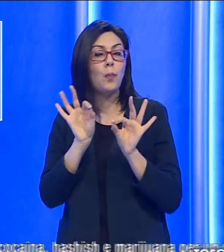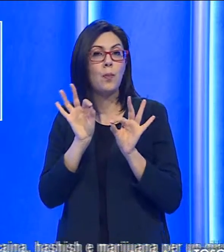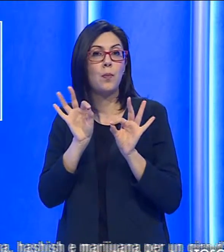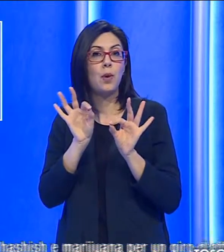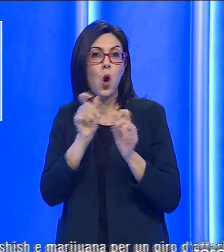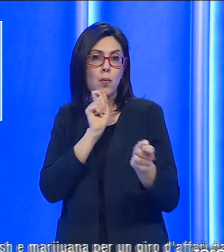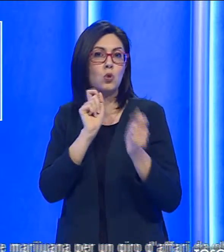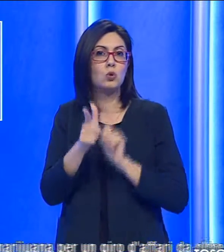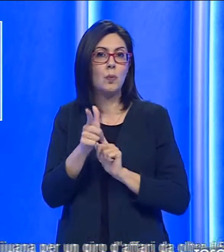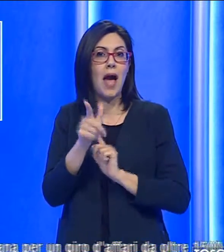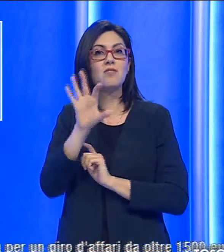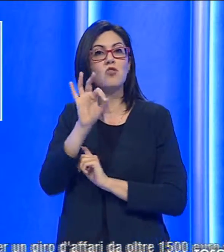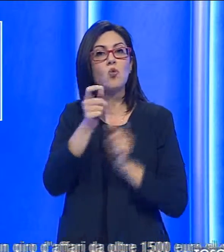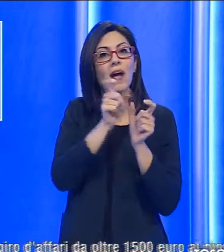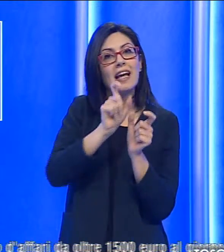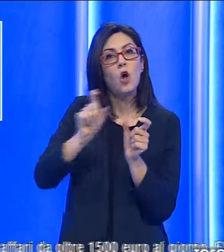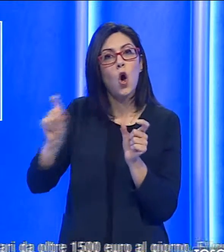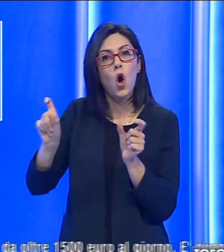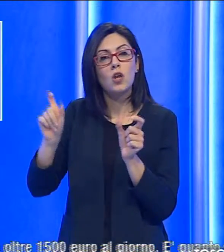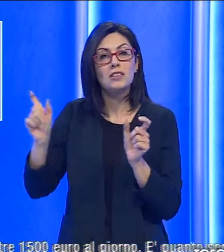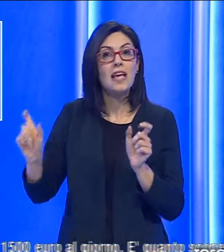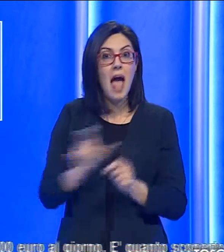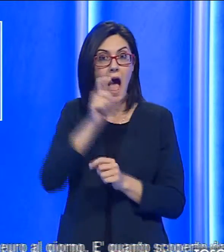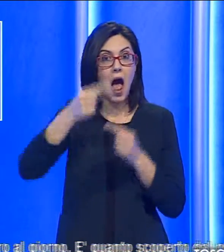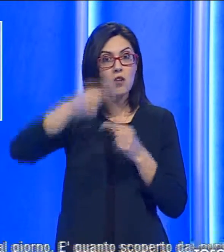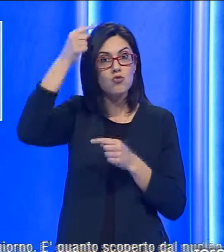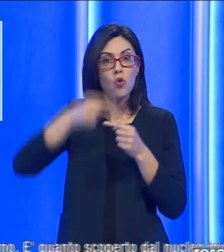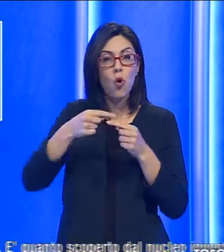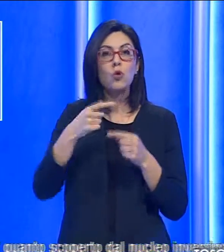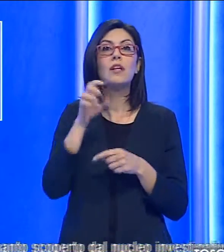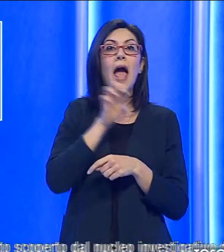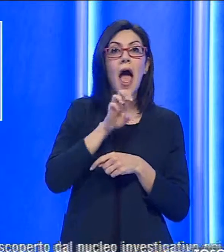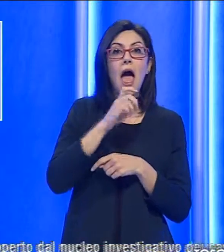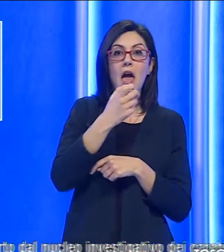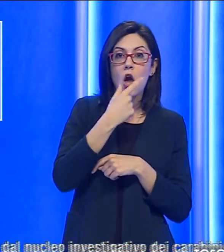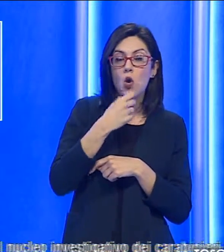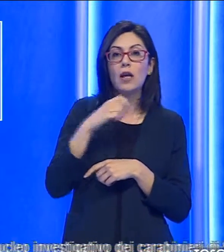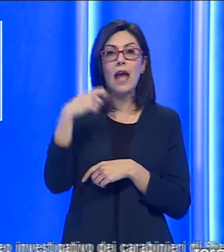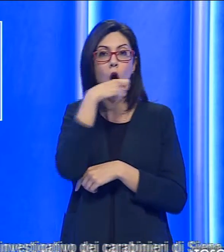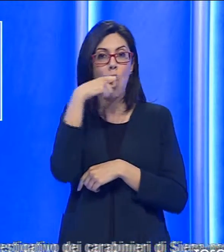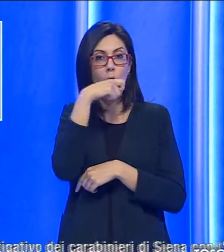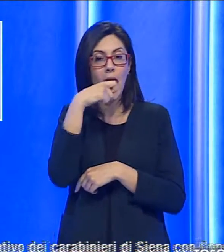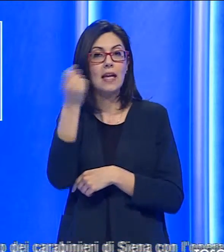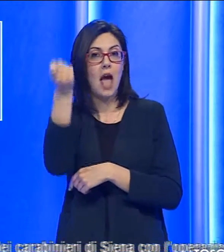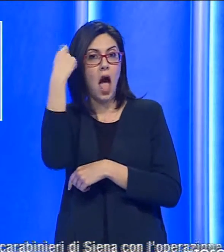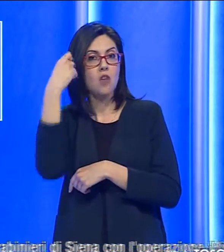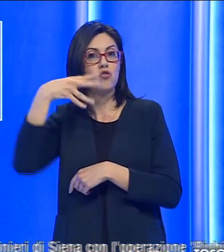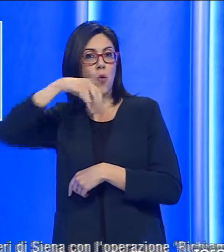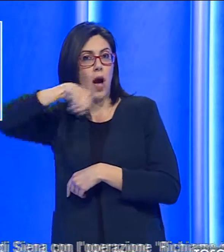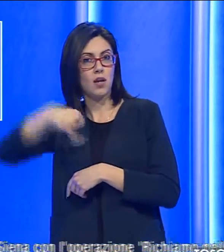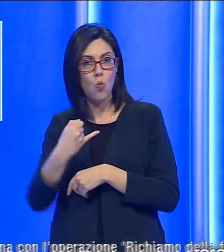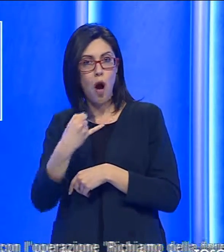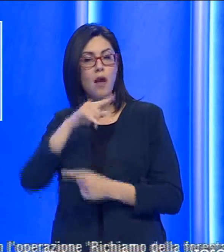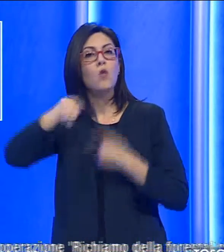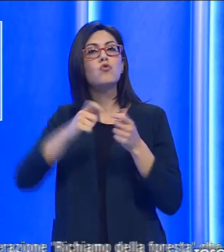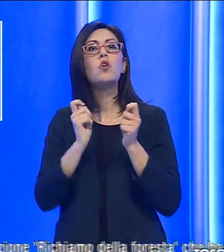50 dosi al giorno tra eroina, cocaina, hashish e marihuana per